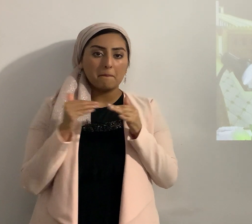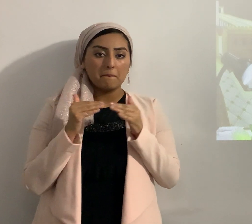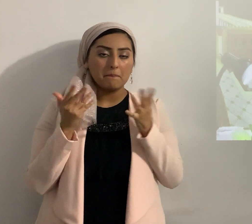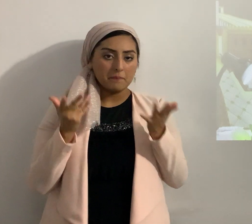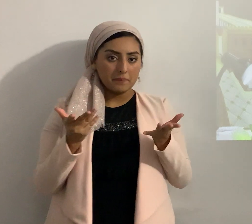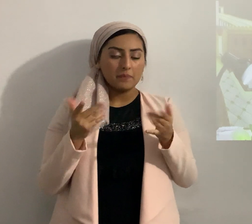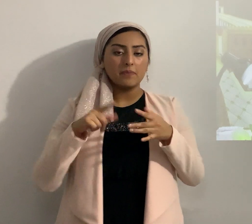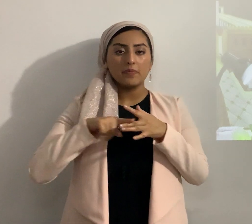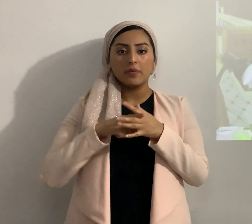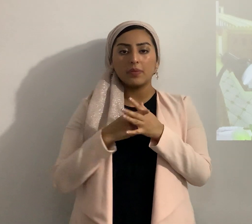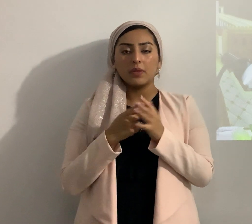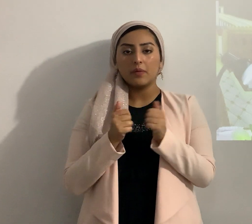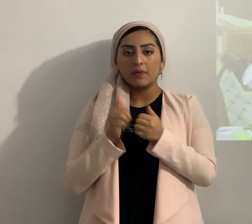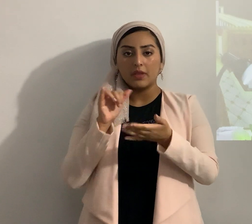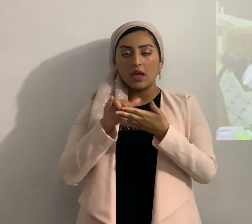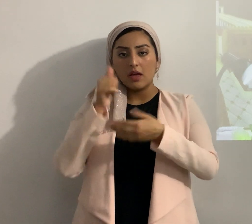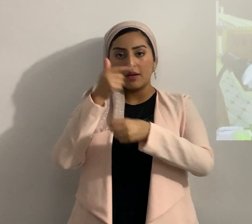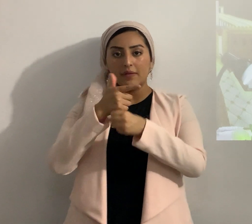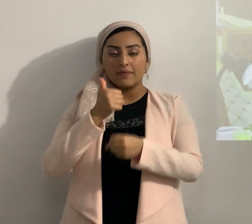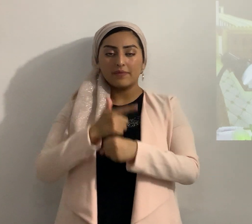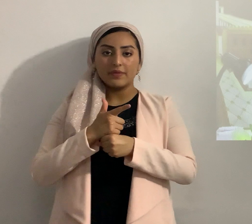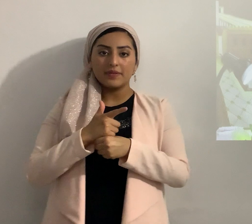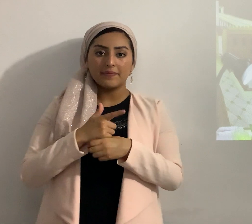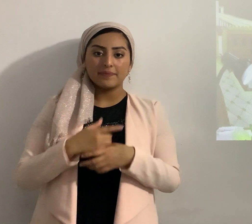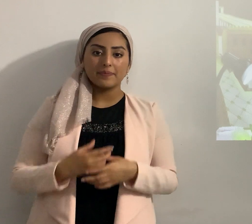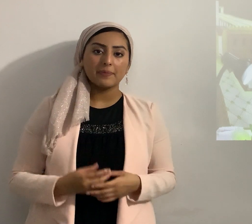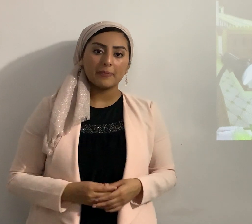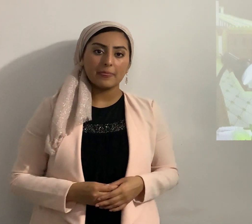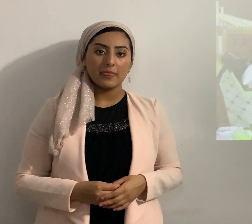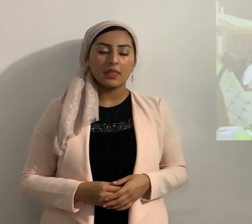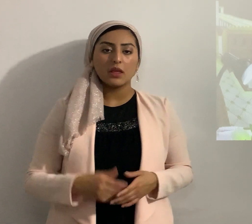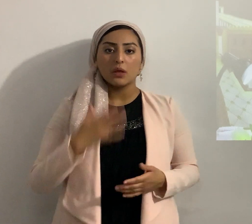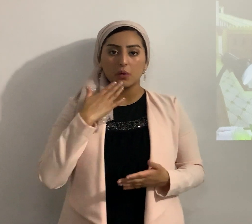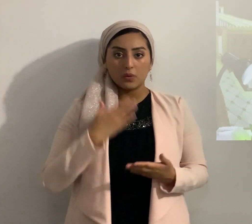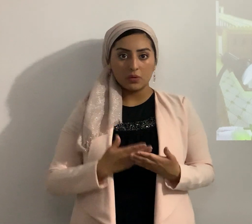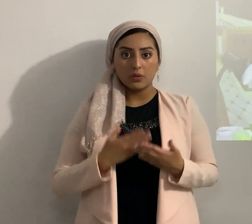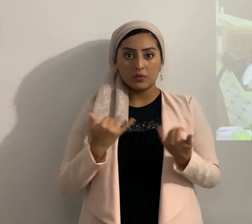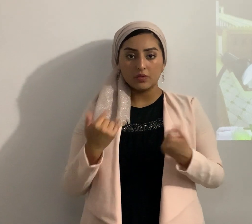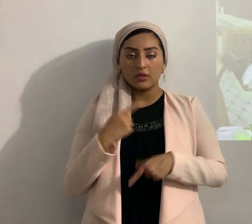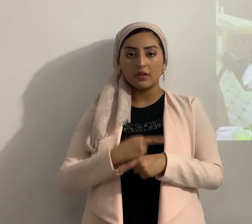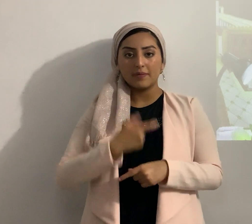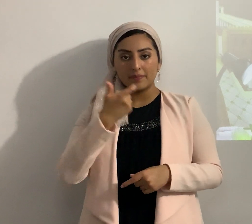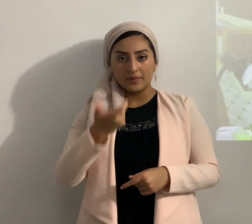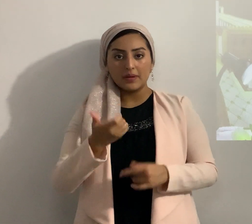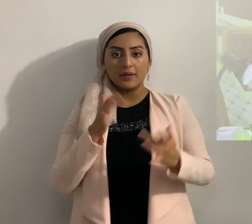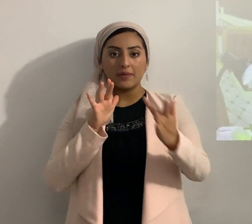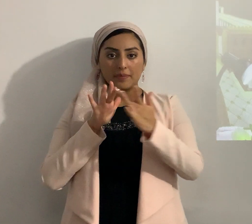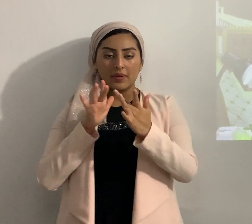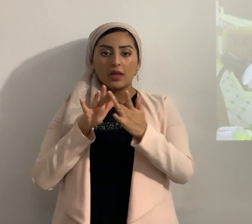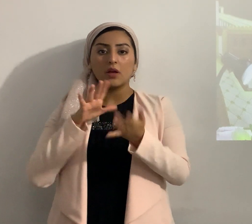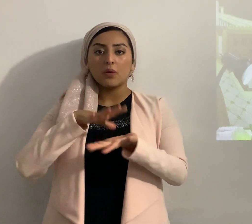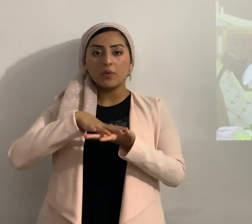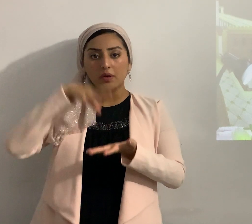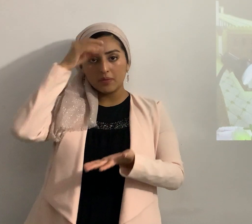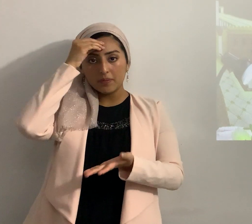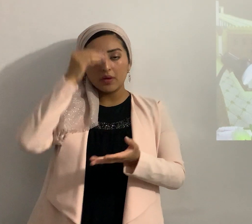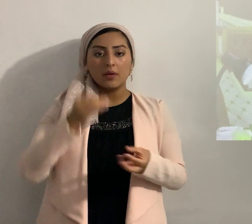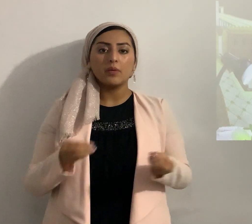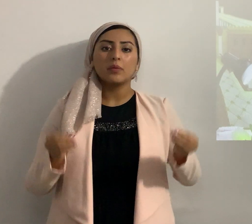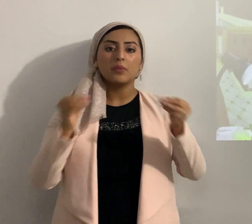a empezar por ahí amados preciosos preciosos el Eterno ya que bueno que estás conectado porque así aprendemos no hay